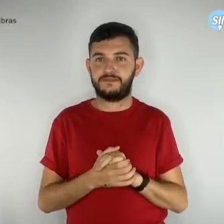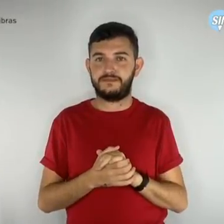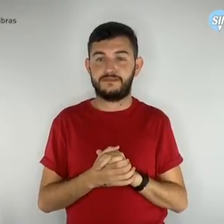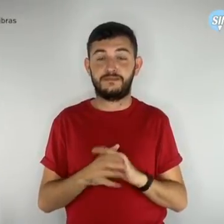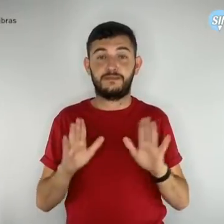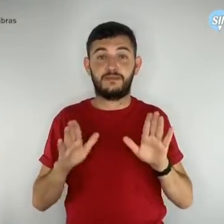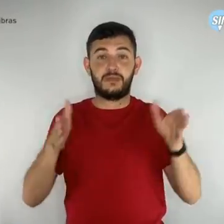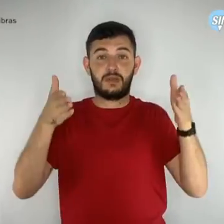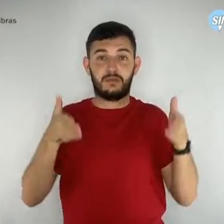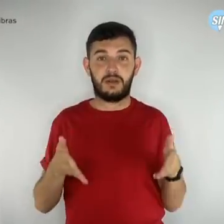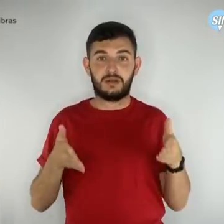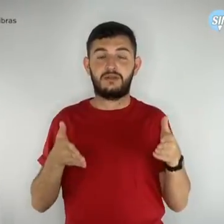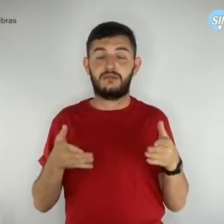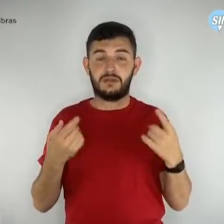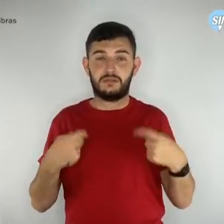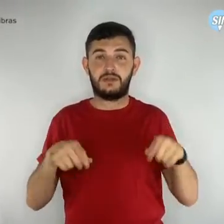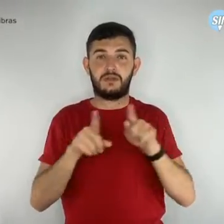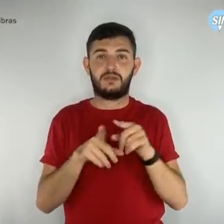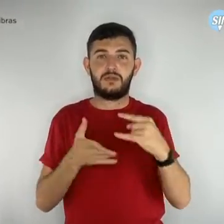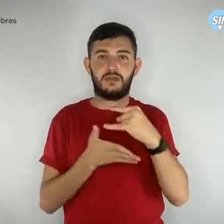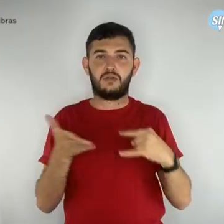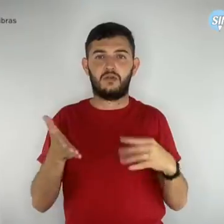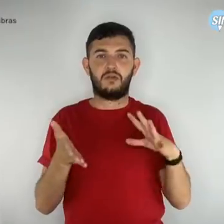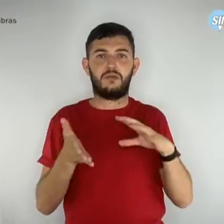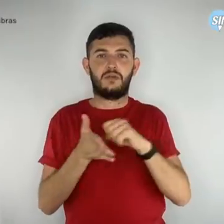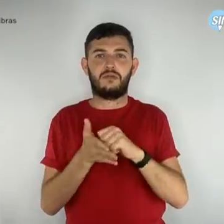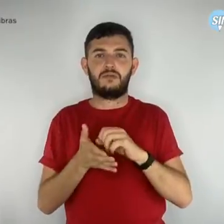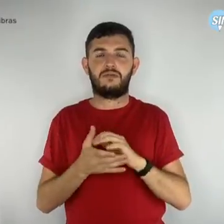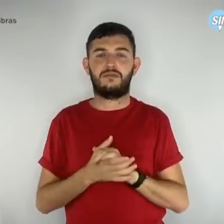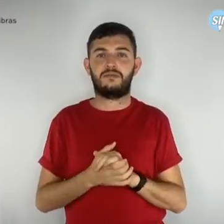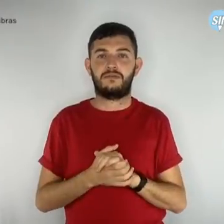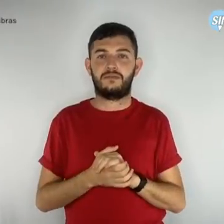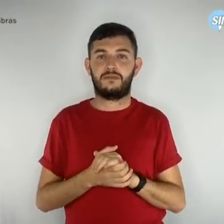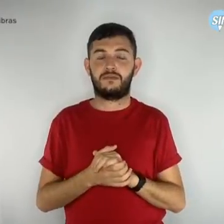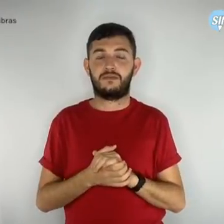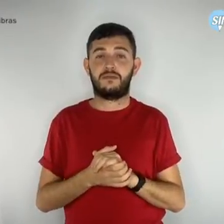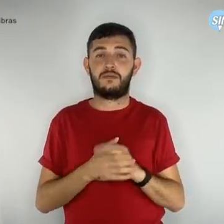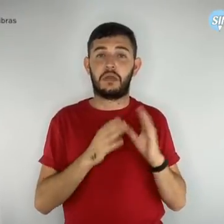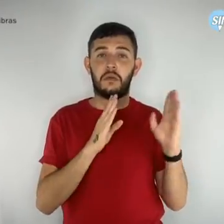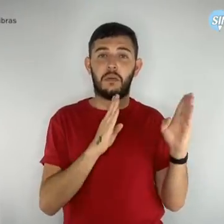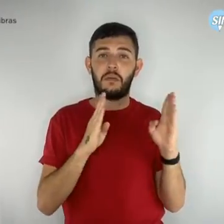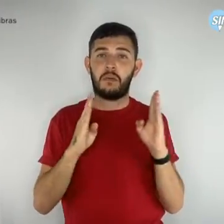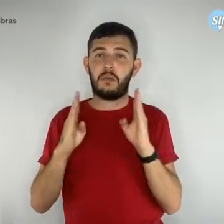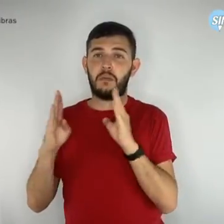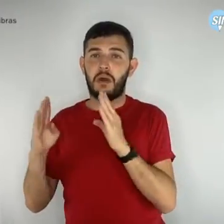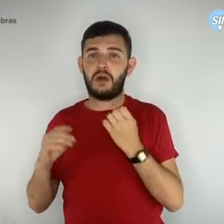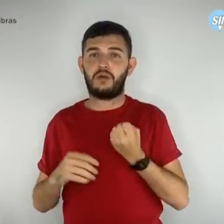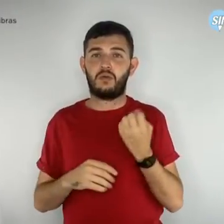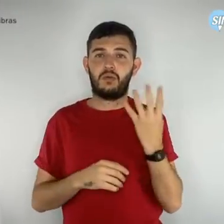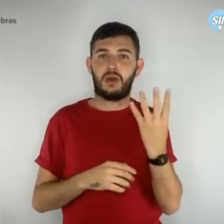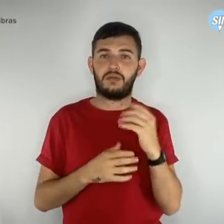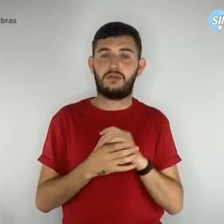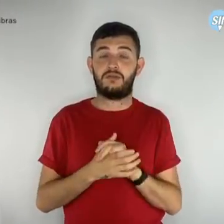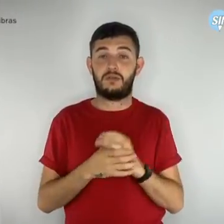preciso salvar o documento. Quarto, após o preenchimento de todas as informações, o Simpro